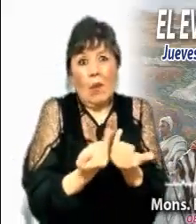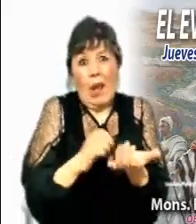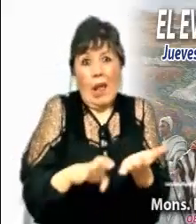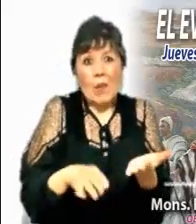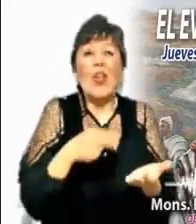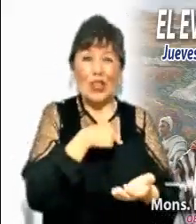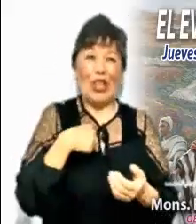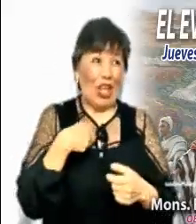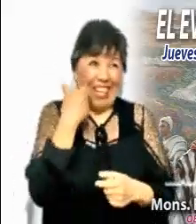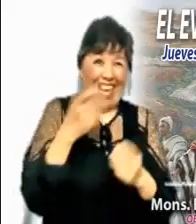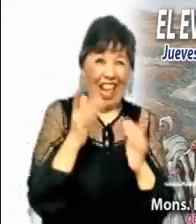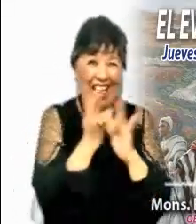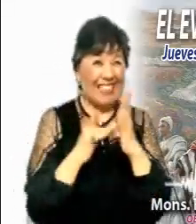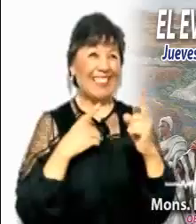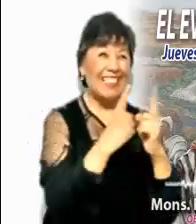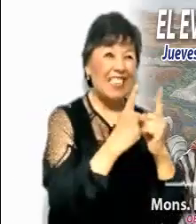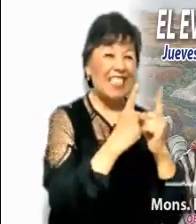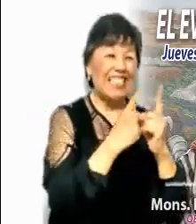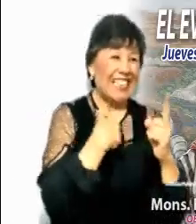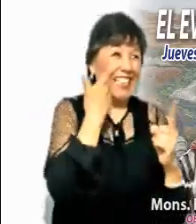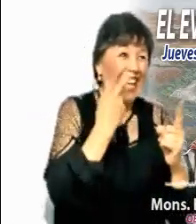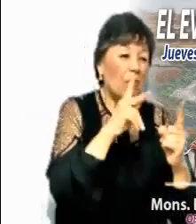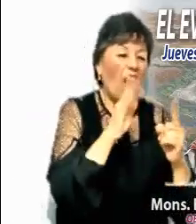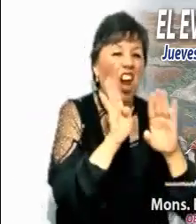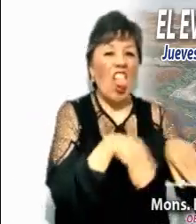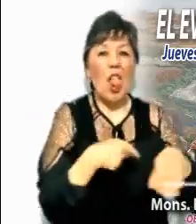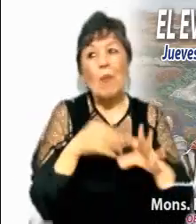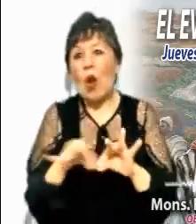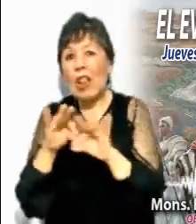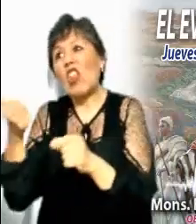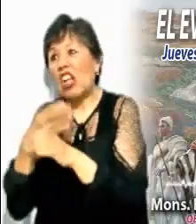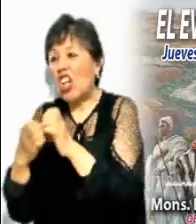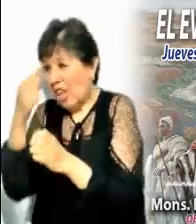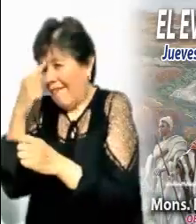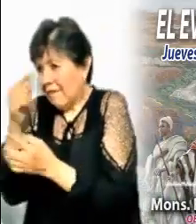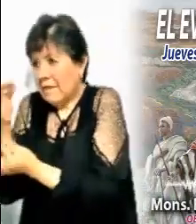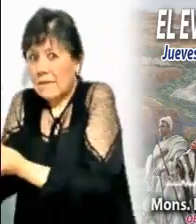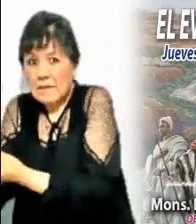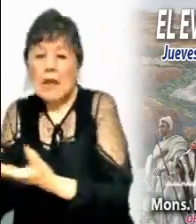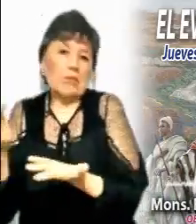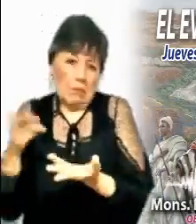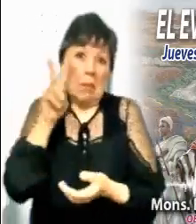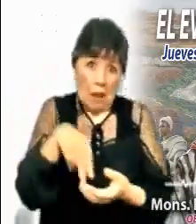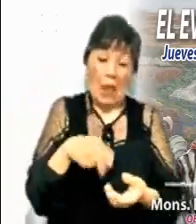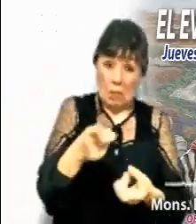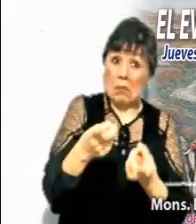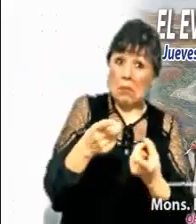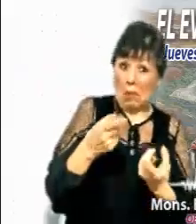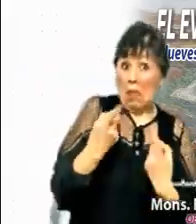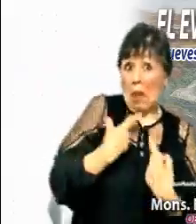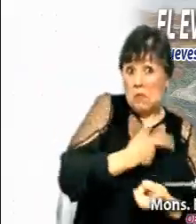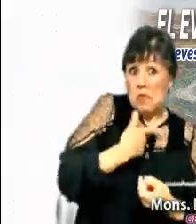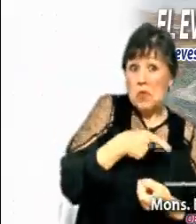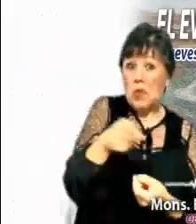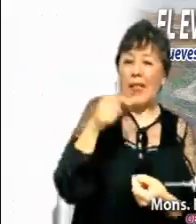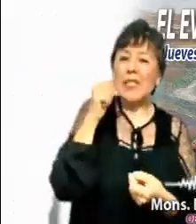este día, que queremos seguirlo, pero le estaremos dando prioridad a otras actividades. Me da mucho gusto los comentarios que ustedes